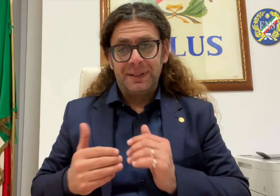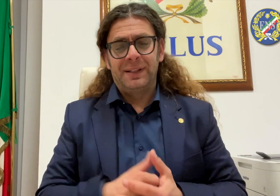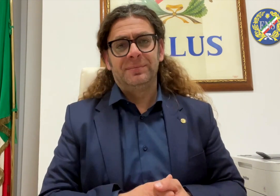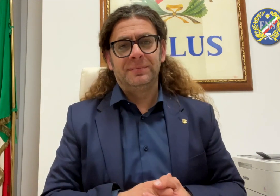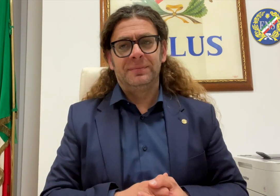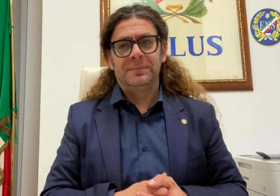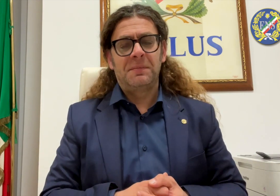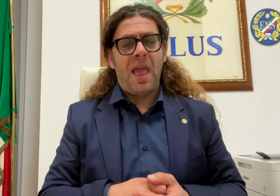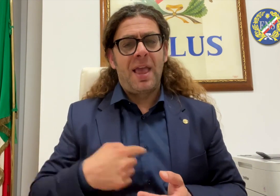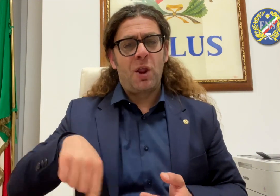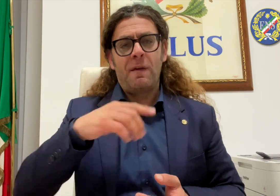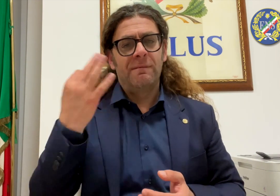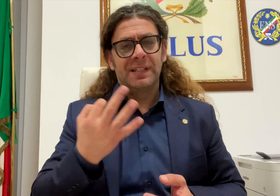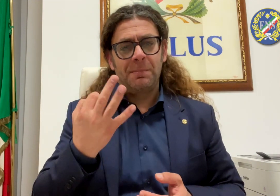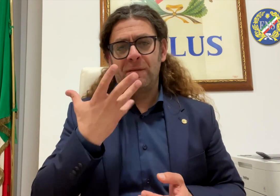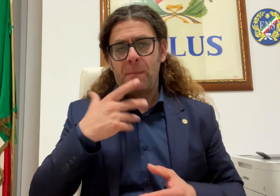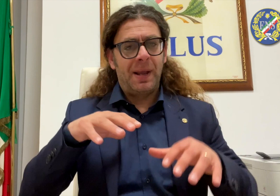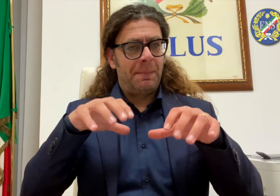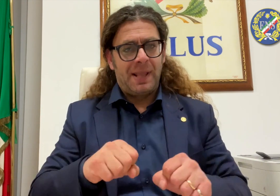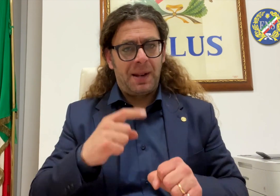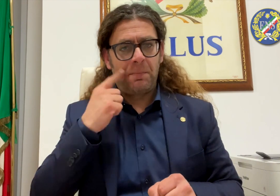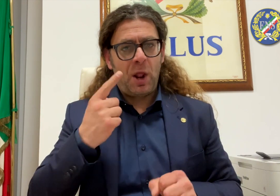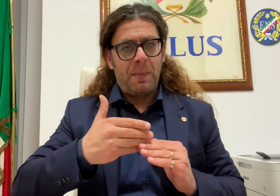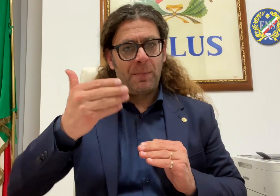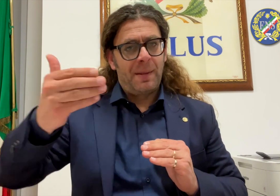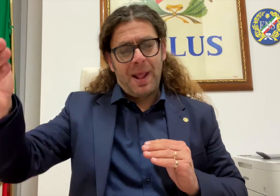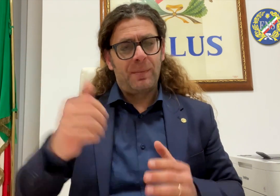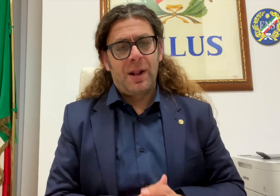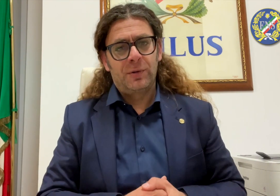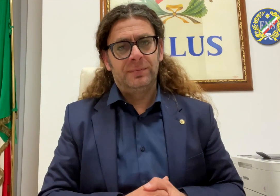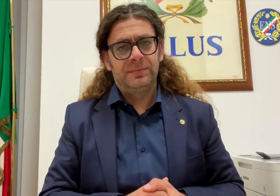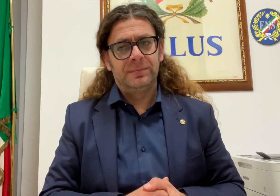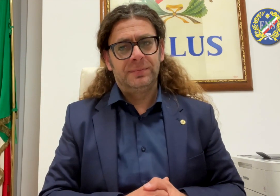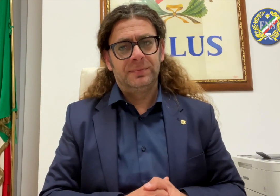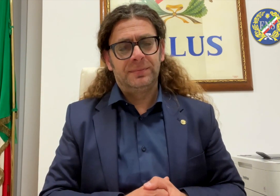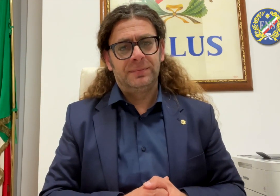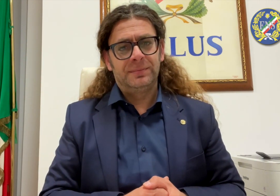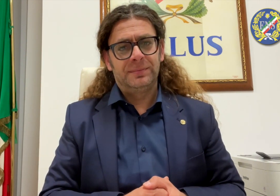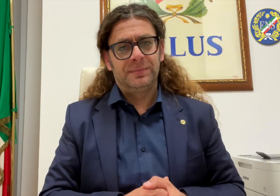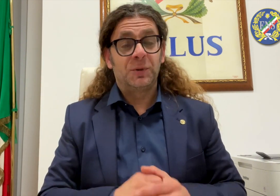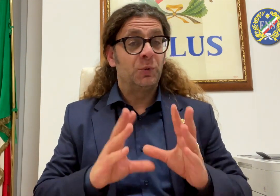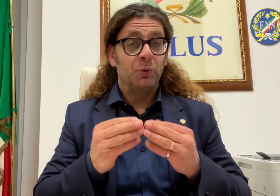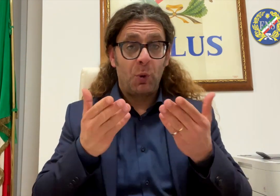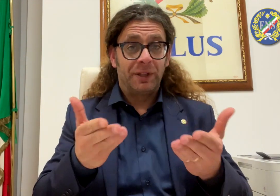di noi ha le proprie vite, con i propri tempi limitati, ma il nostro impegno resterà costante per migliorare sempre di più. È tutto qui.